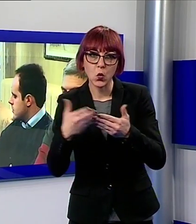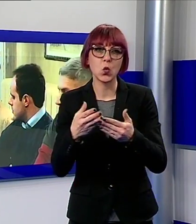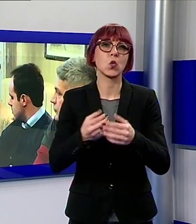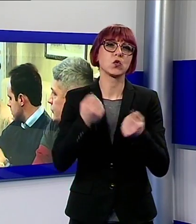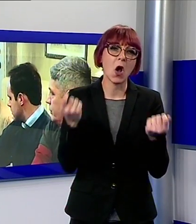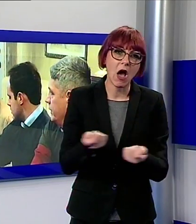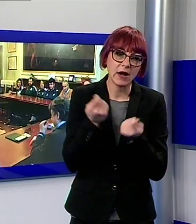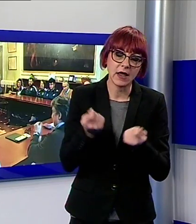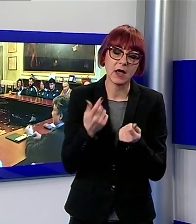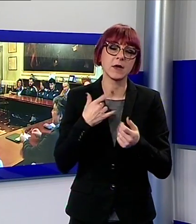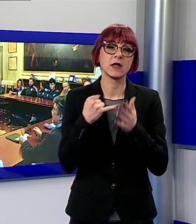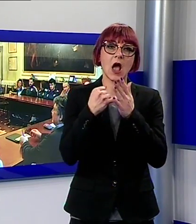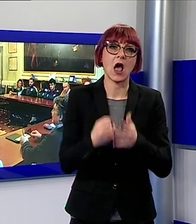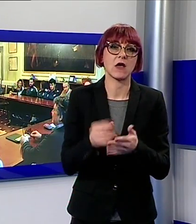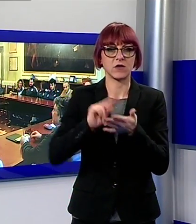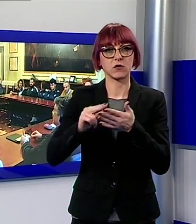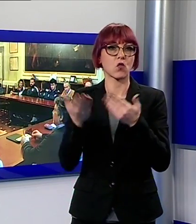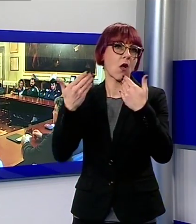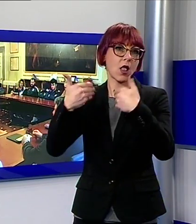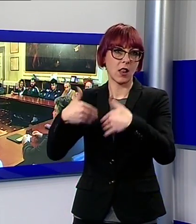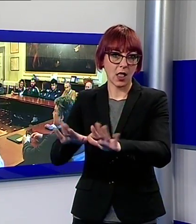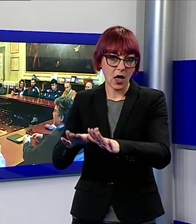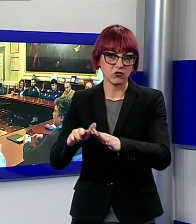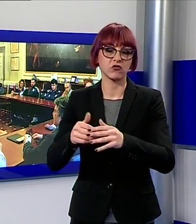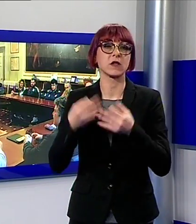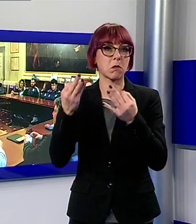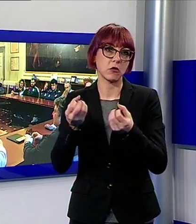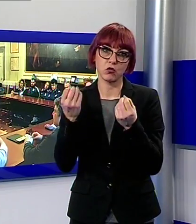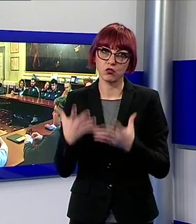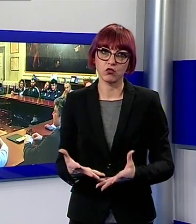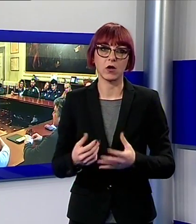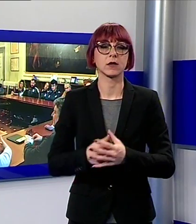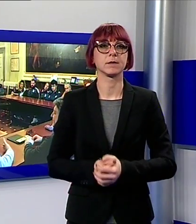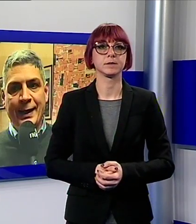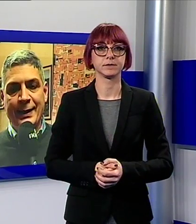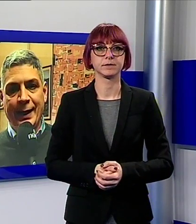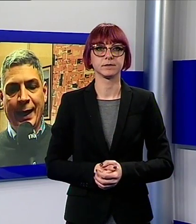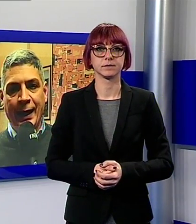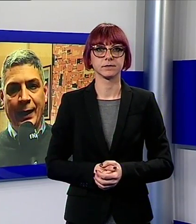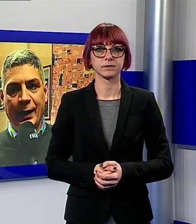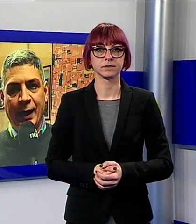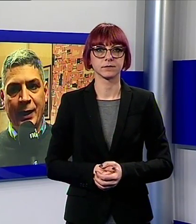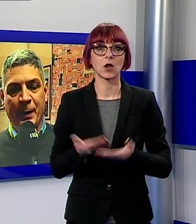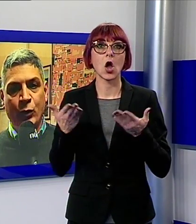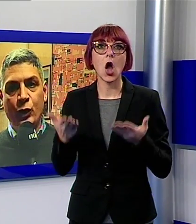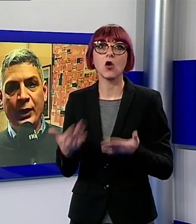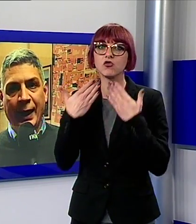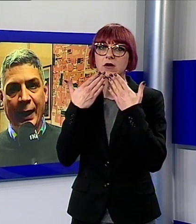abbandonino la scuola come invece accade frequentemente Oggi grazie all'aspetto digitale